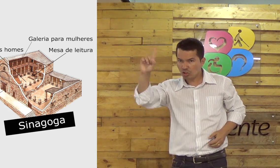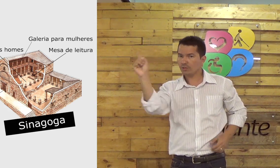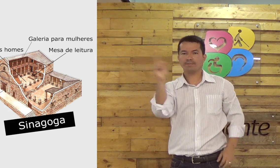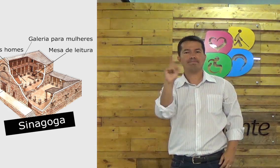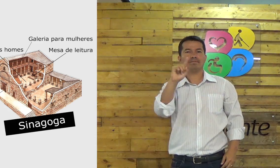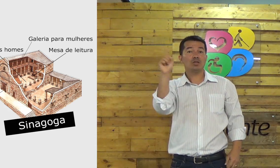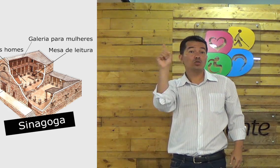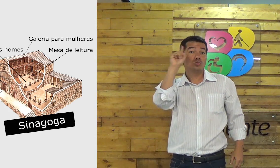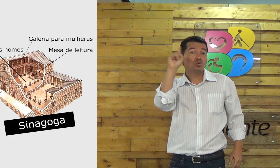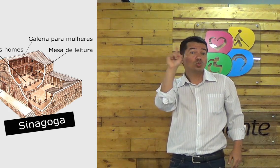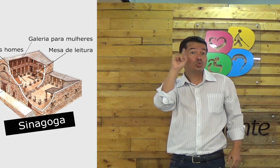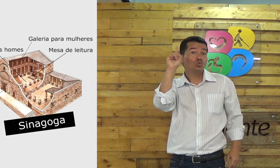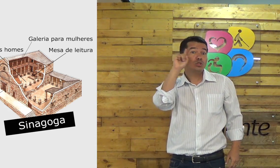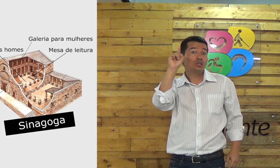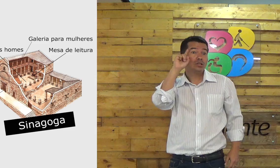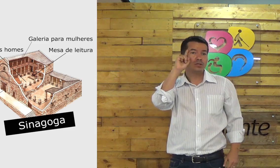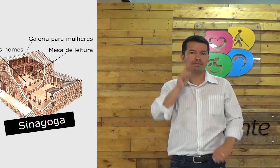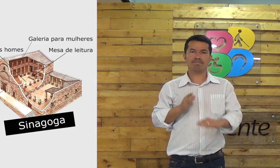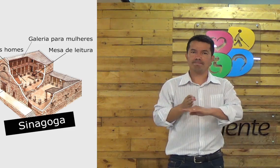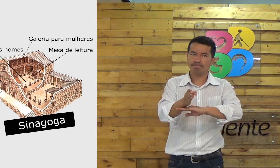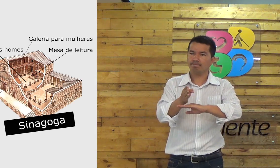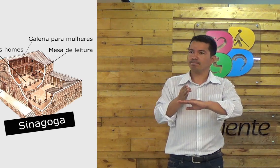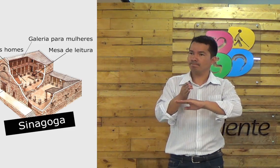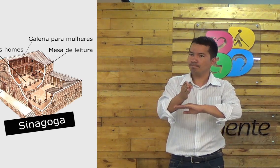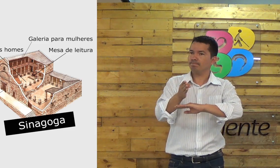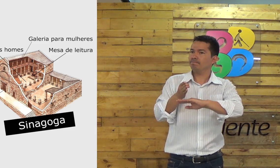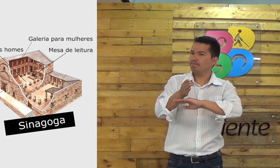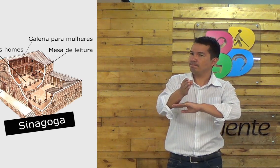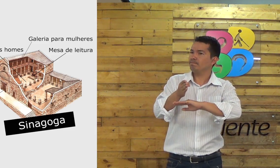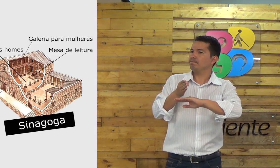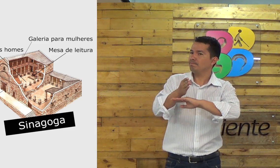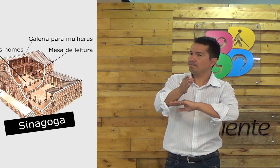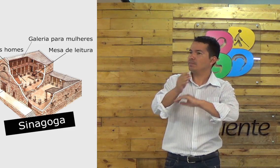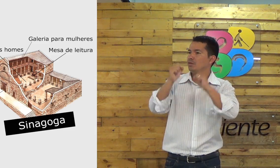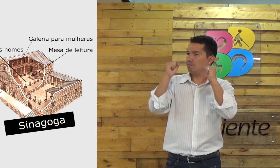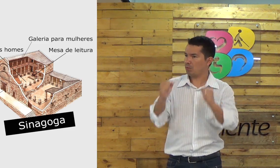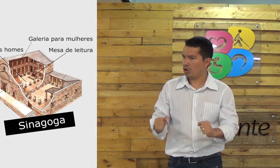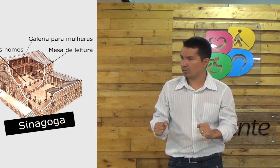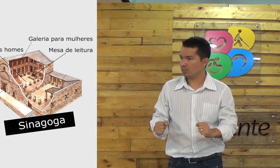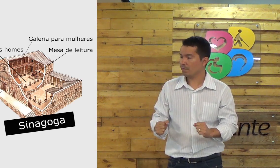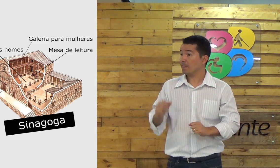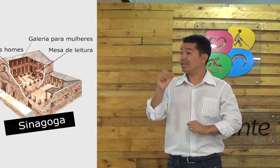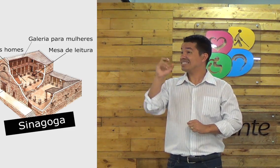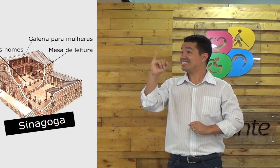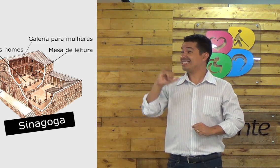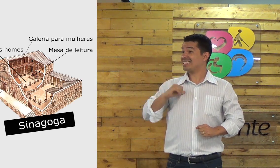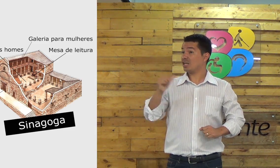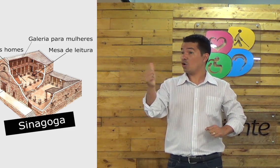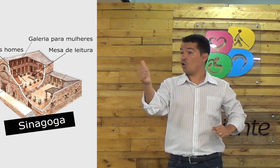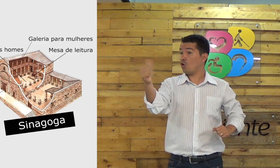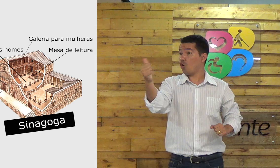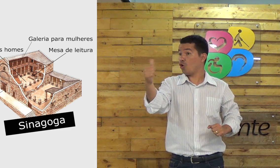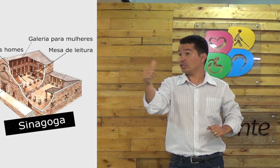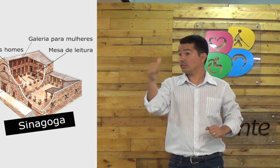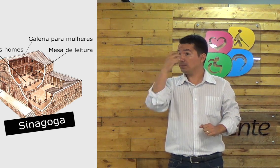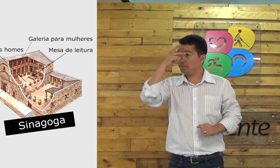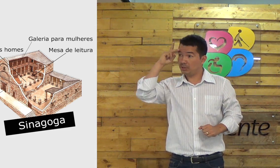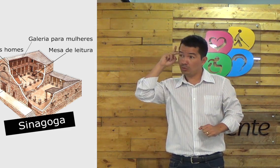Na sinagoga, o estudo não durava apenas um dia, mas eram todos os dias. Os homens, né? Eles podiam